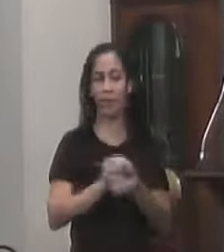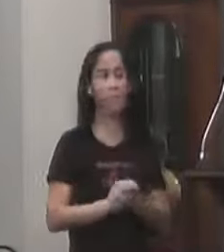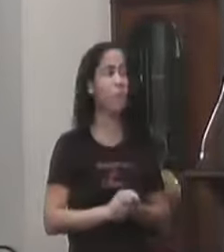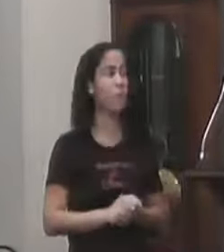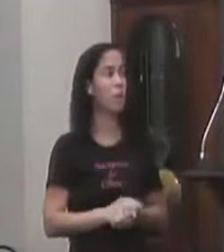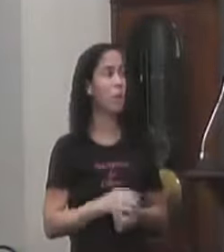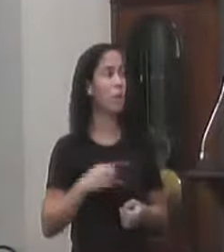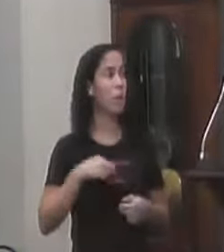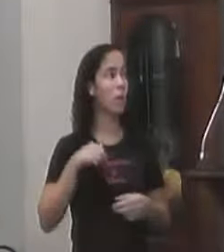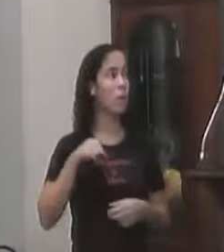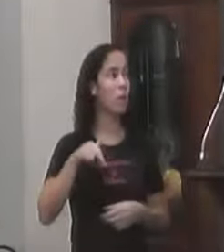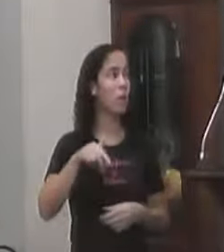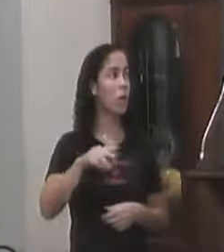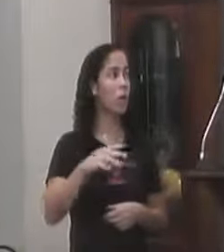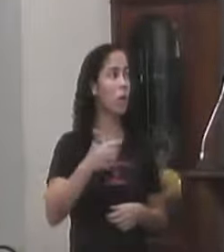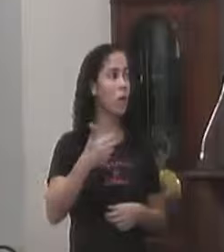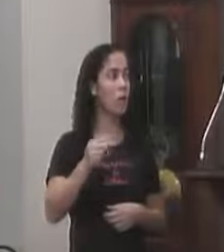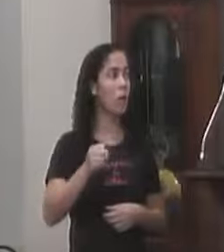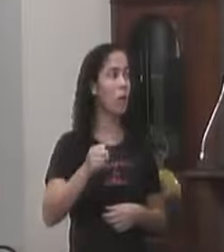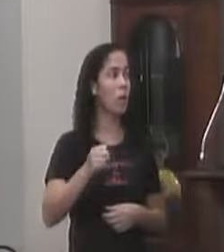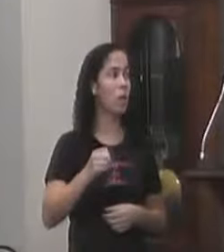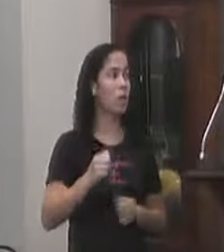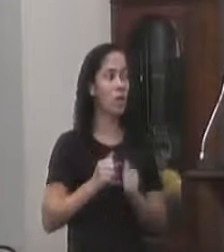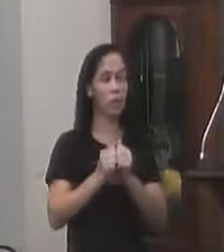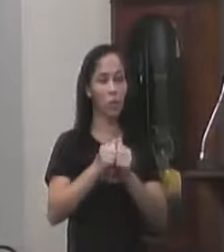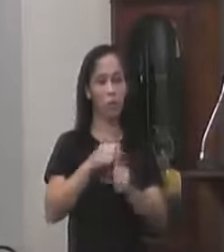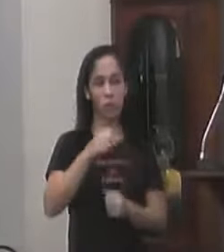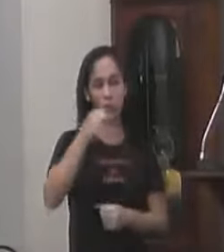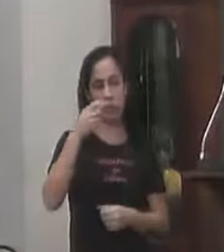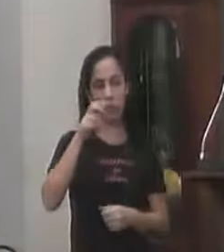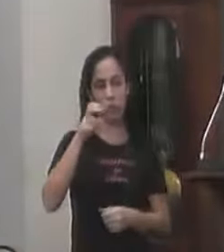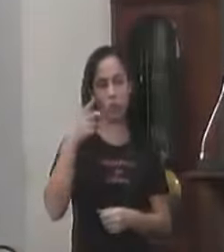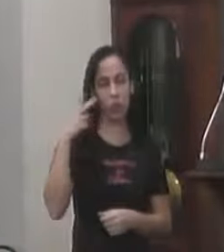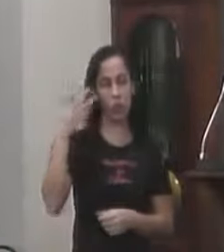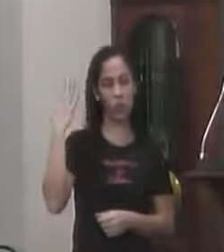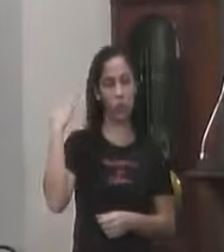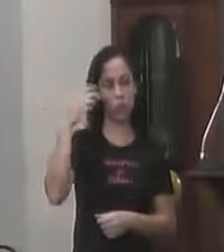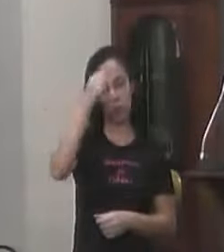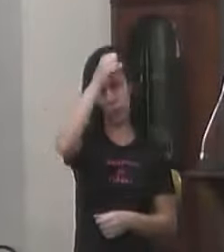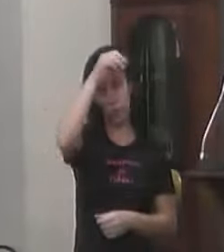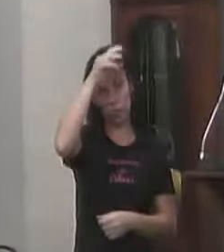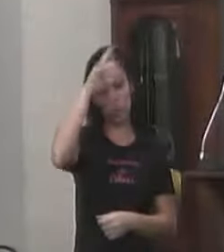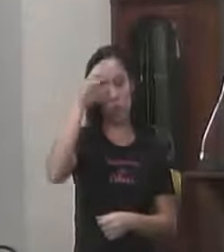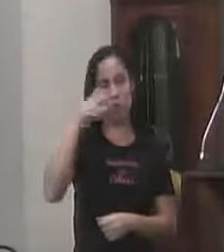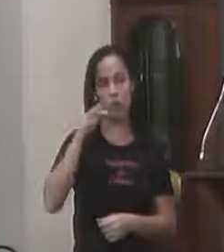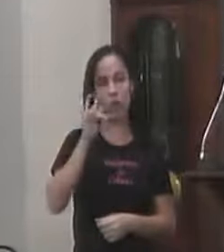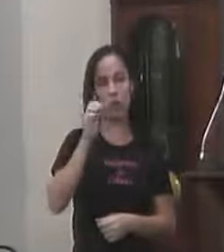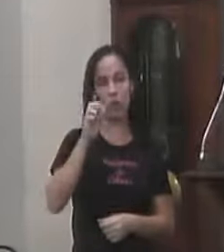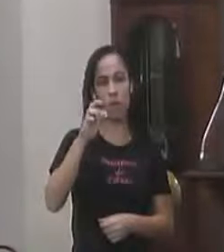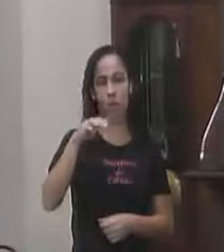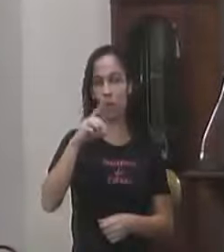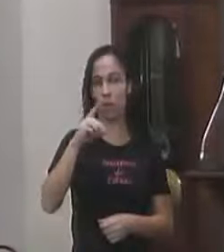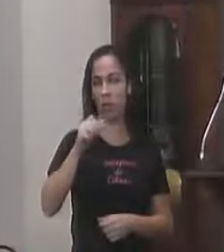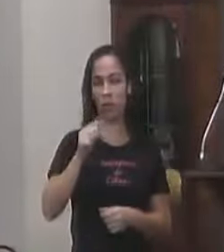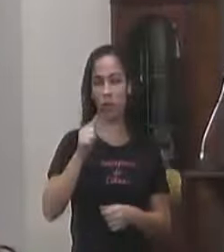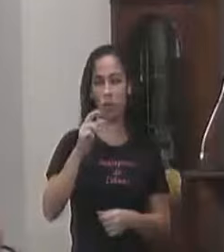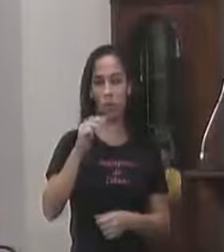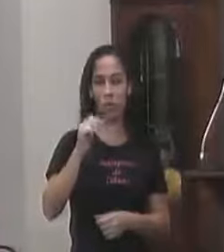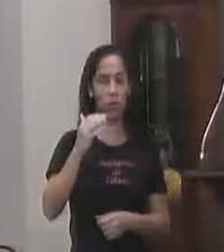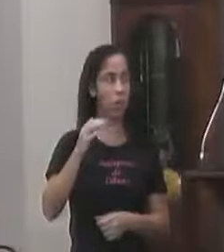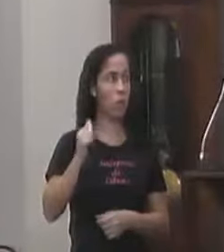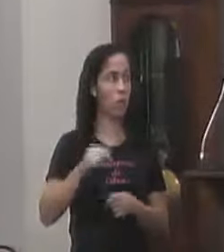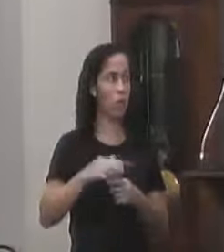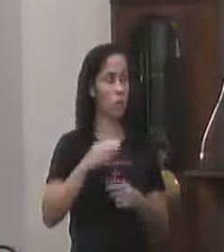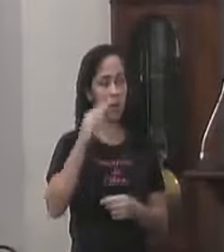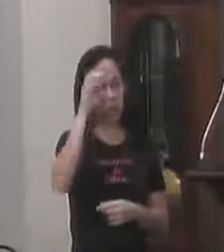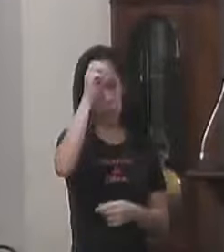18 anos Com o Fernando Graça E aprendi Muita coisa Fabio Antônio E o principal Que eu aprendi